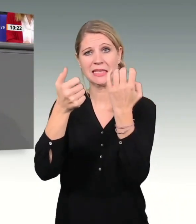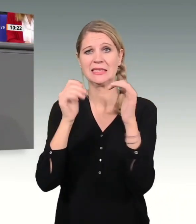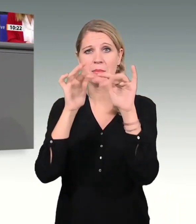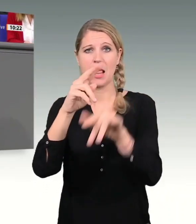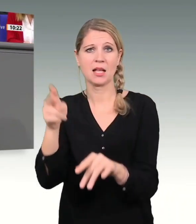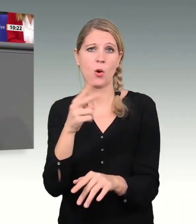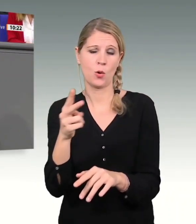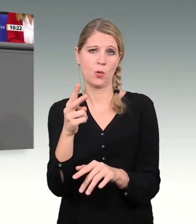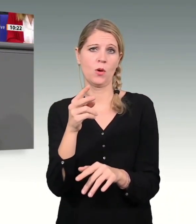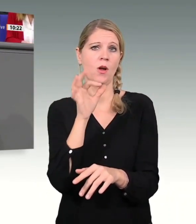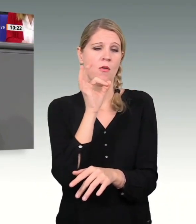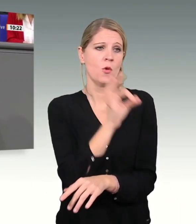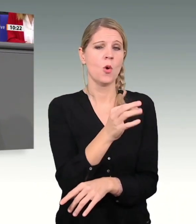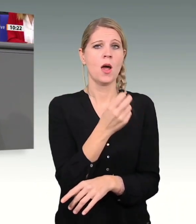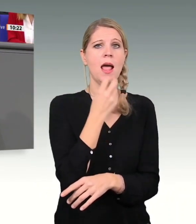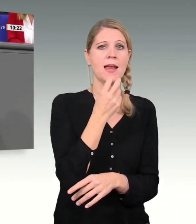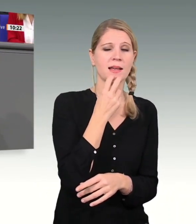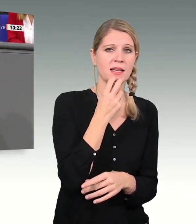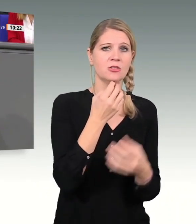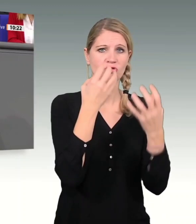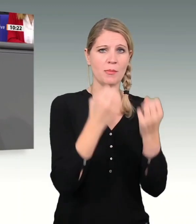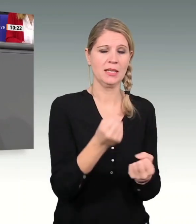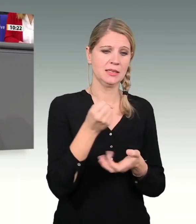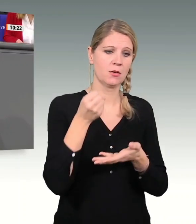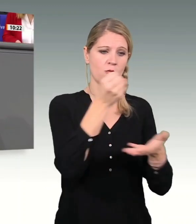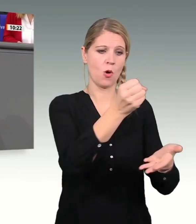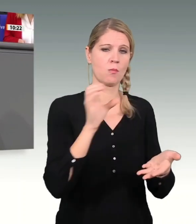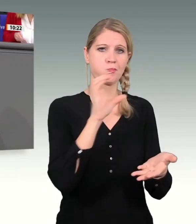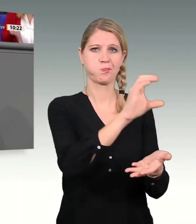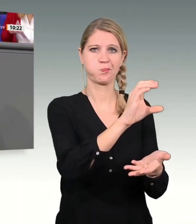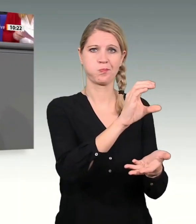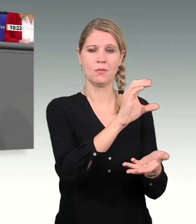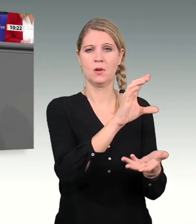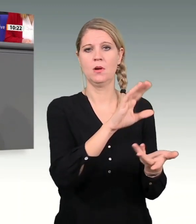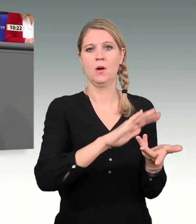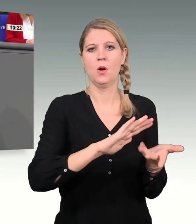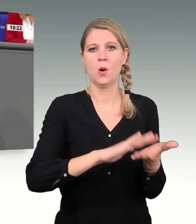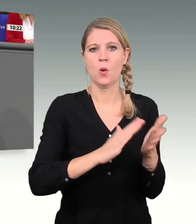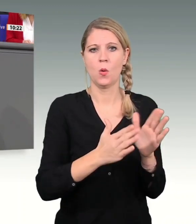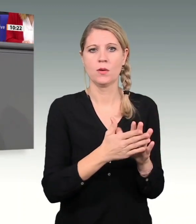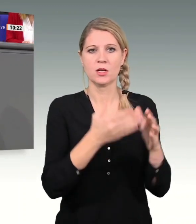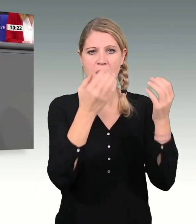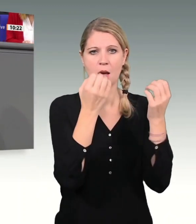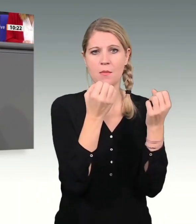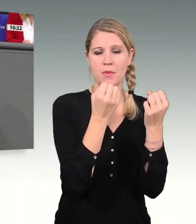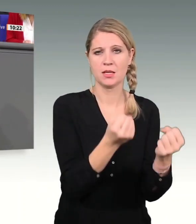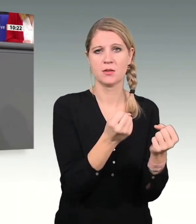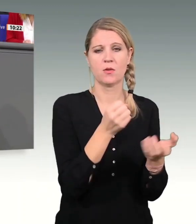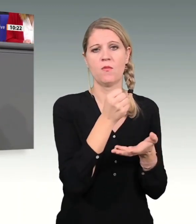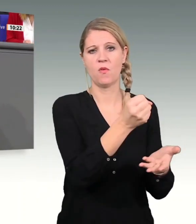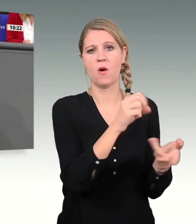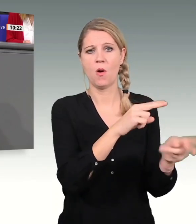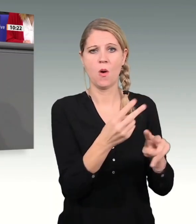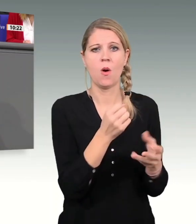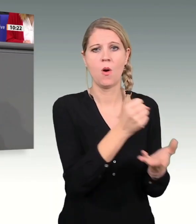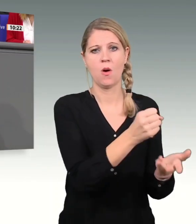Stabilisierungsfonds oder Transformationsfonds überführen werden. Wir nutzen einfach nicht genutzte Kredite, weil wir die in dem Land